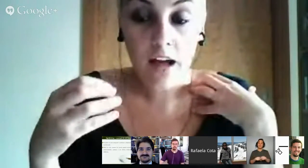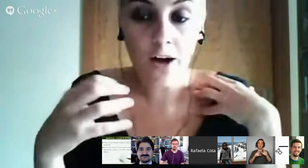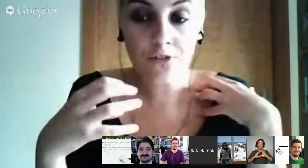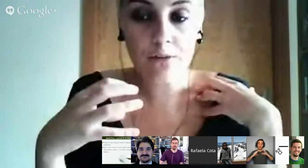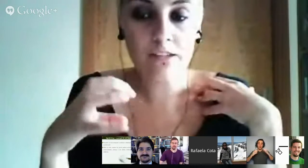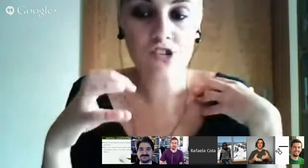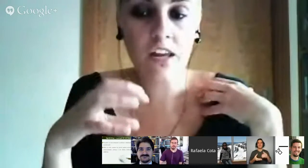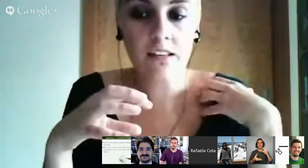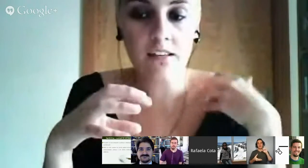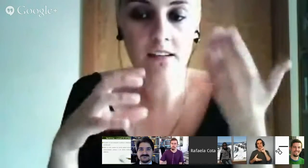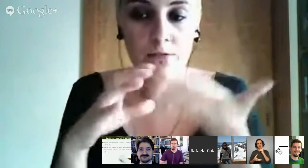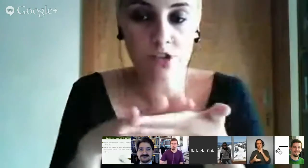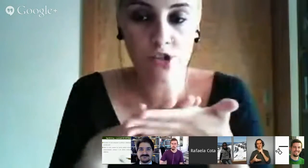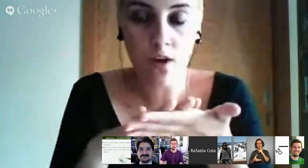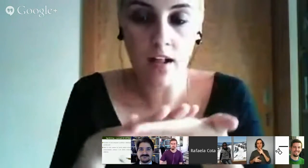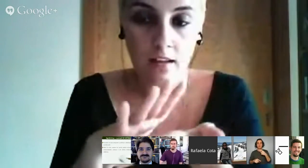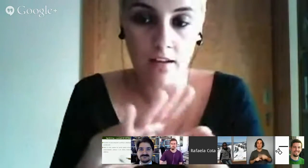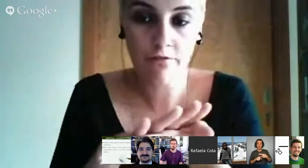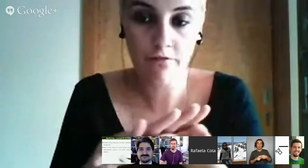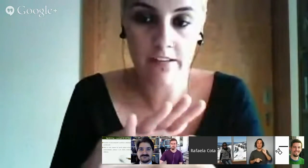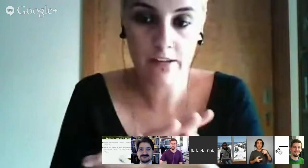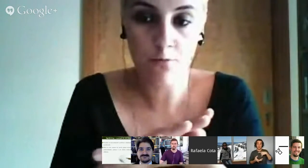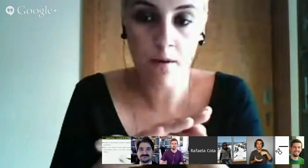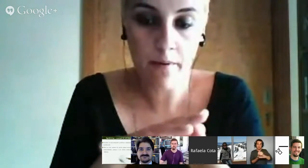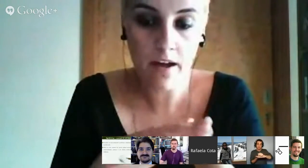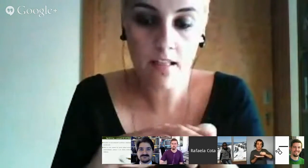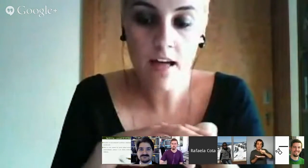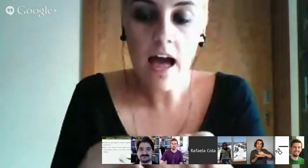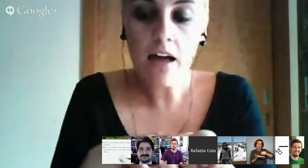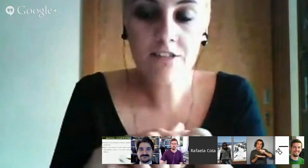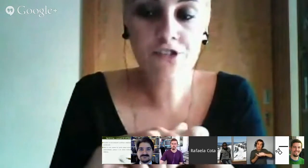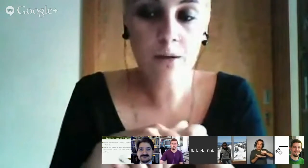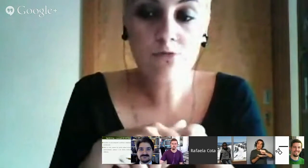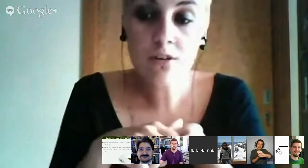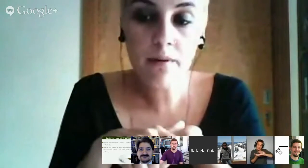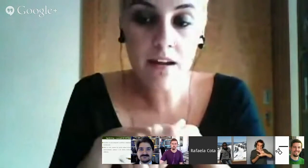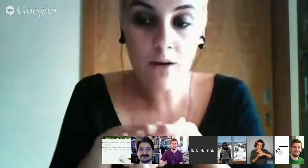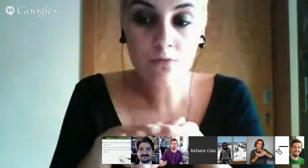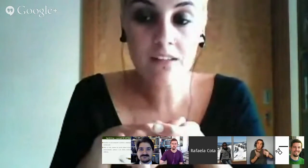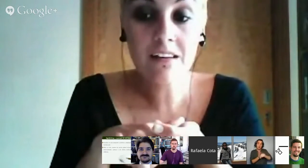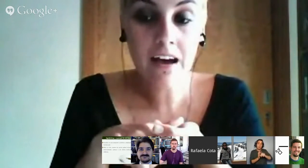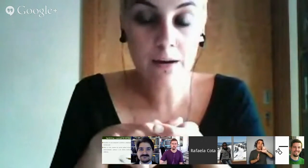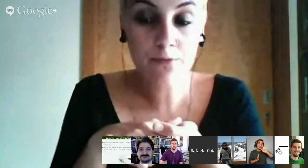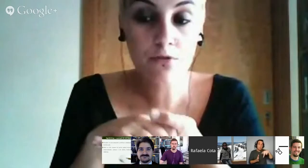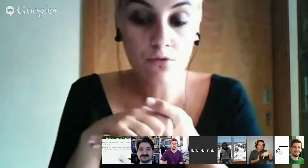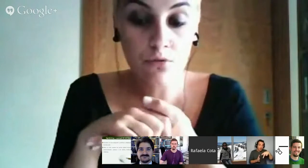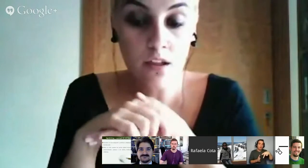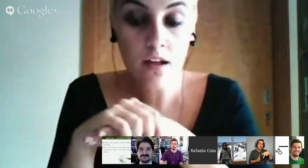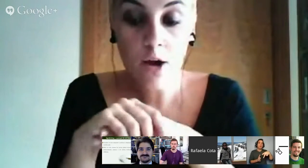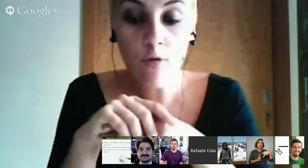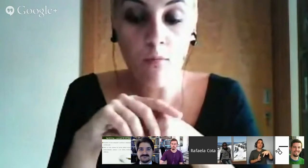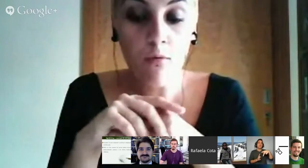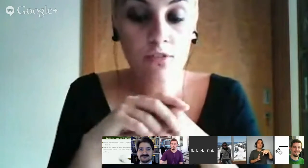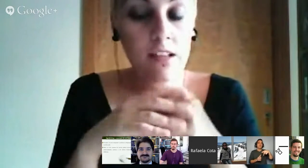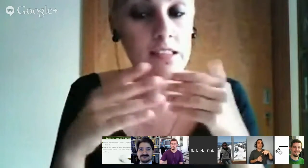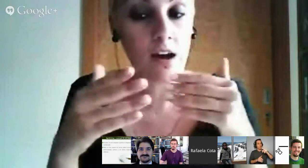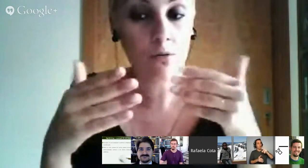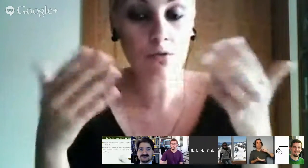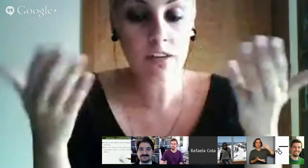ao termos a escrita da língua gestual feita no papel, estamos também a autenticar a pessoa surda como um cidadão com